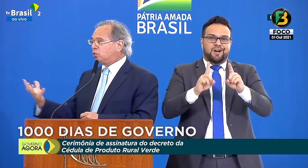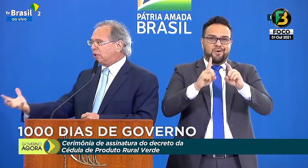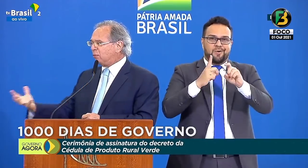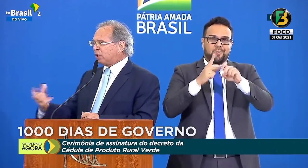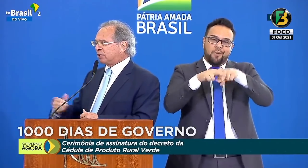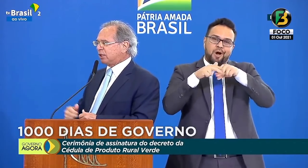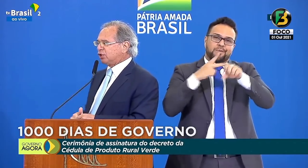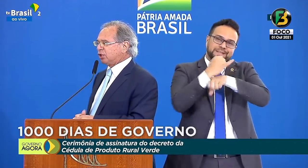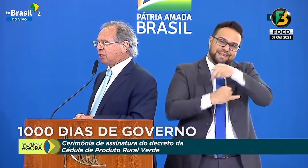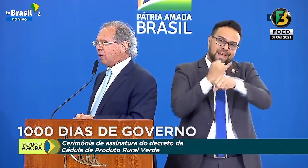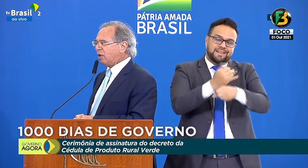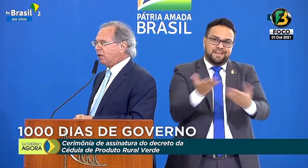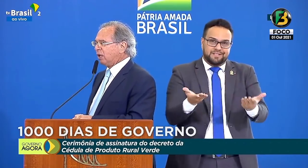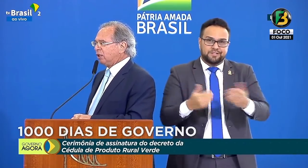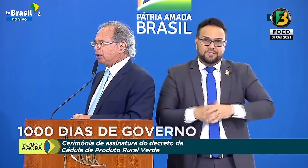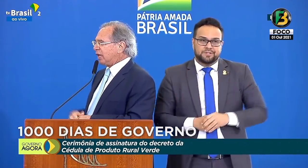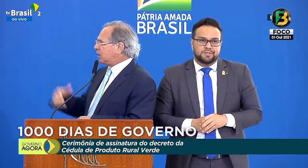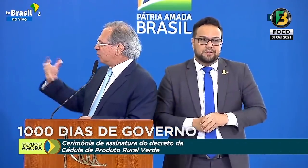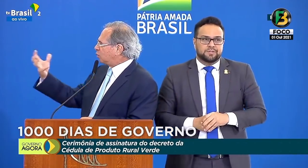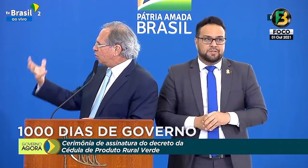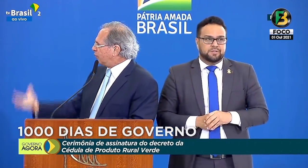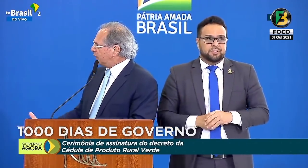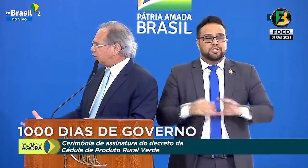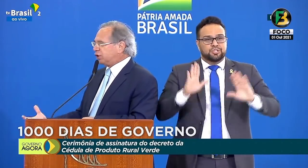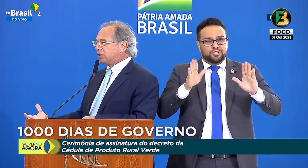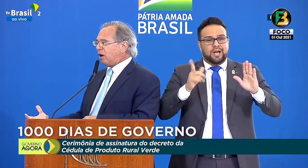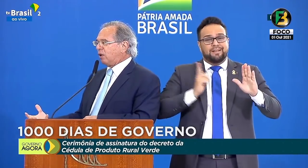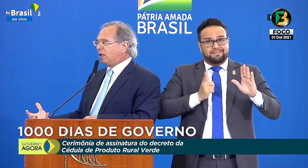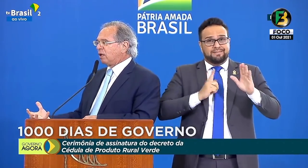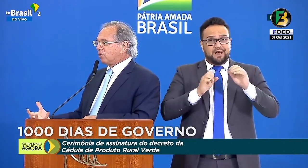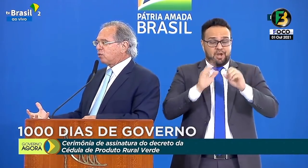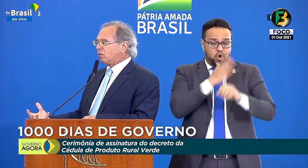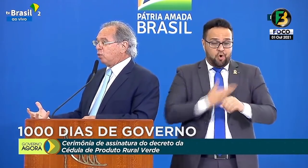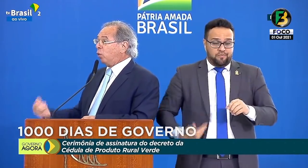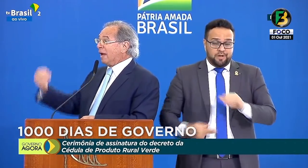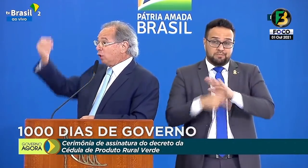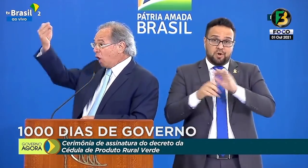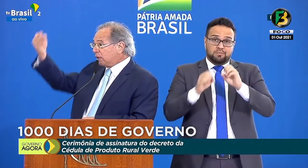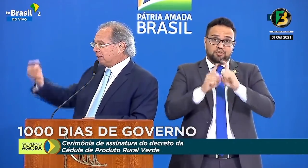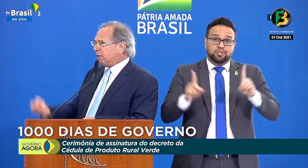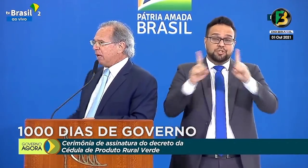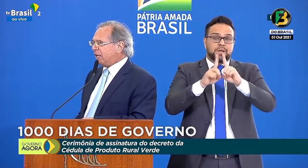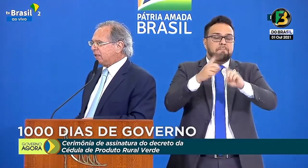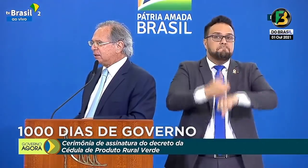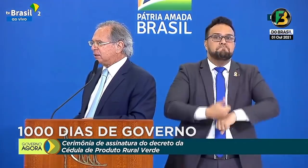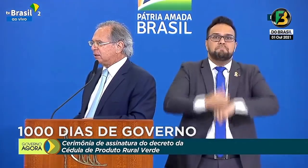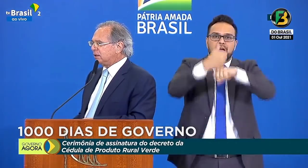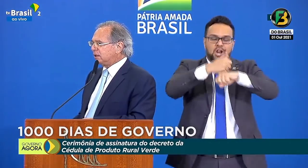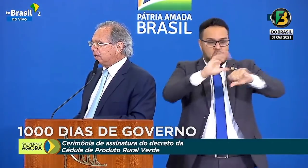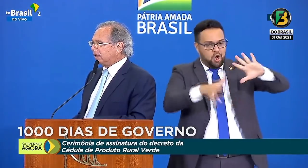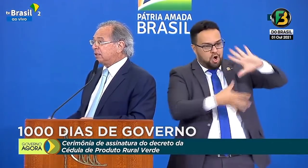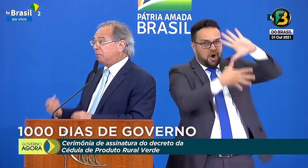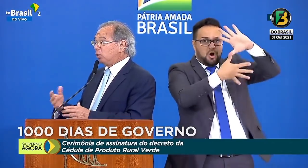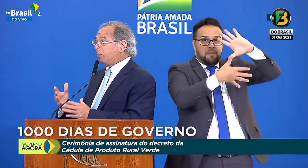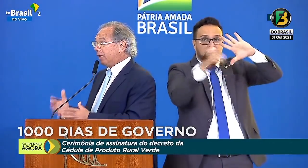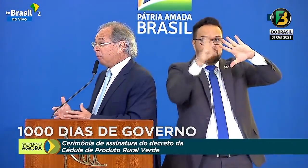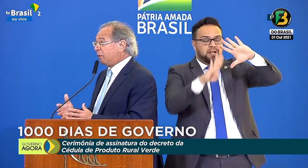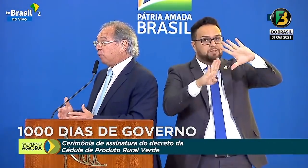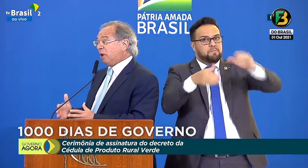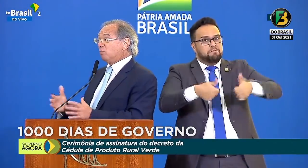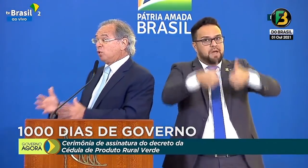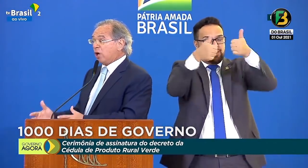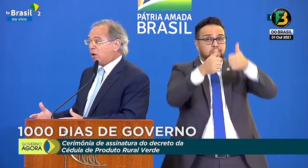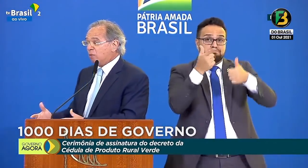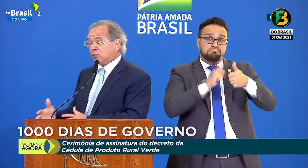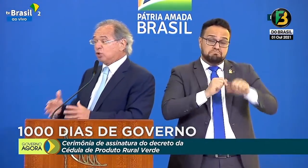produto de uma democracia digital, já temos um governo digital, o melhor das Américas, recebido o